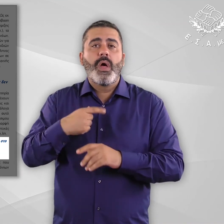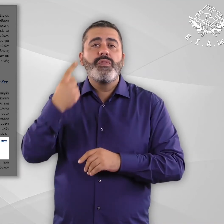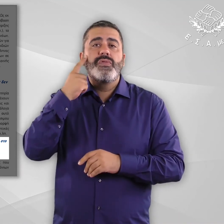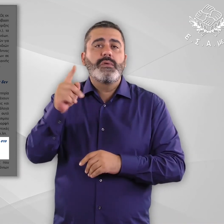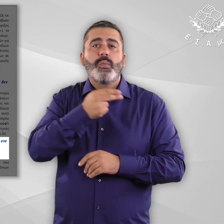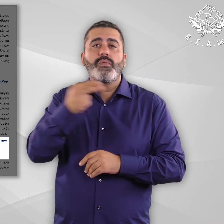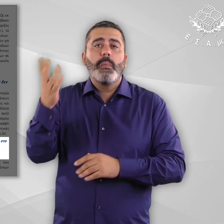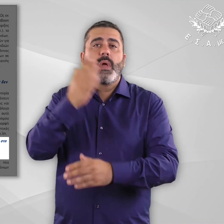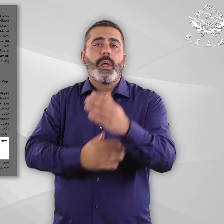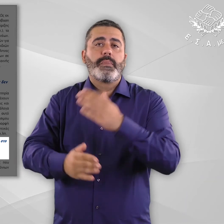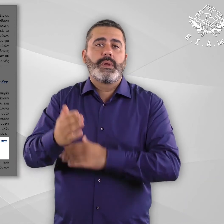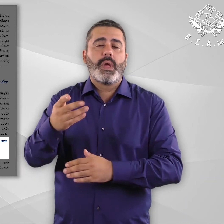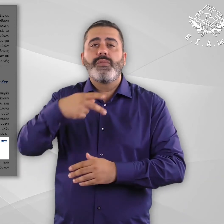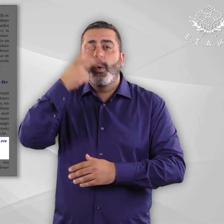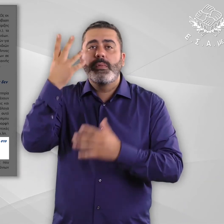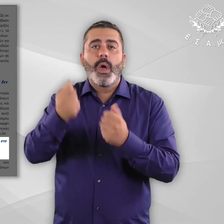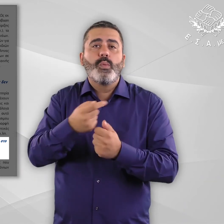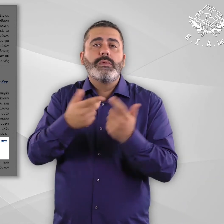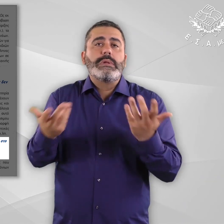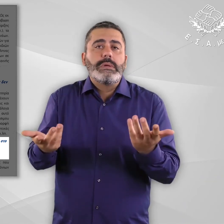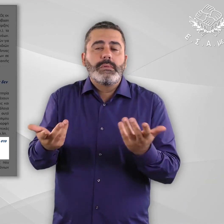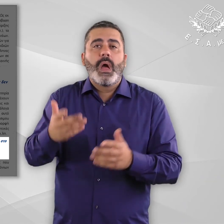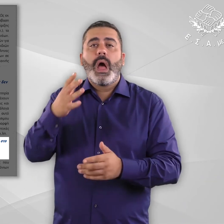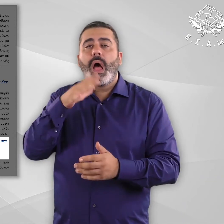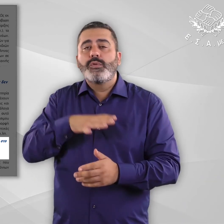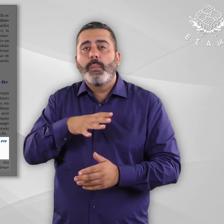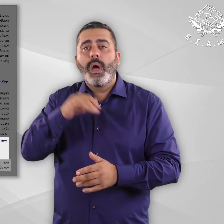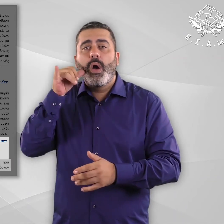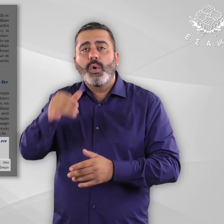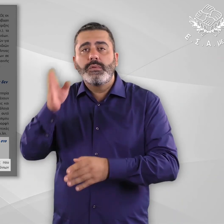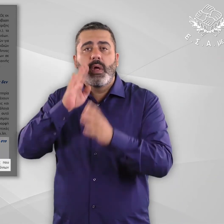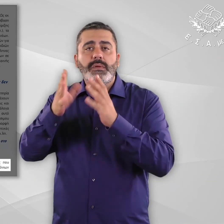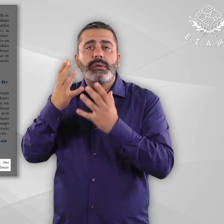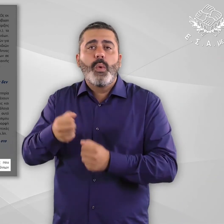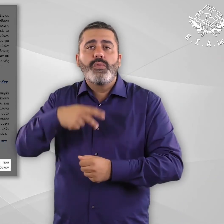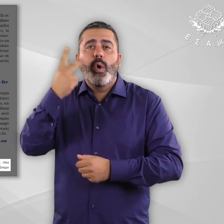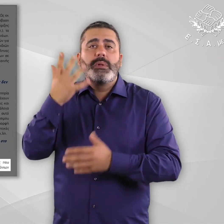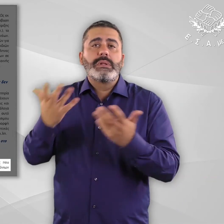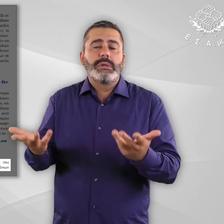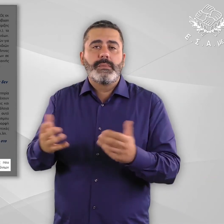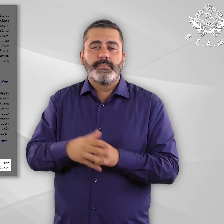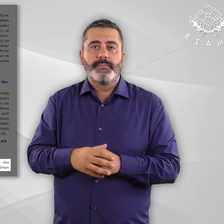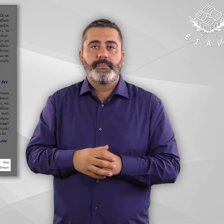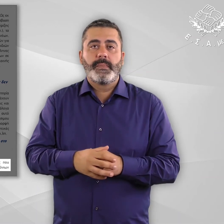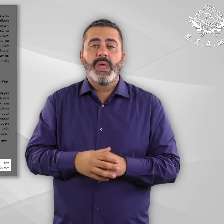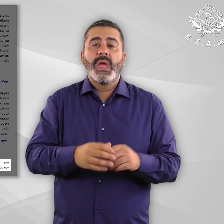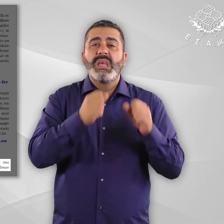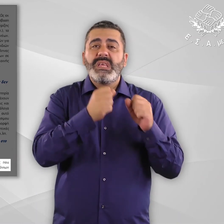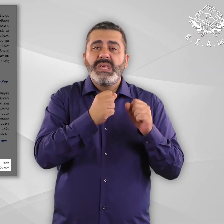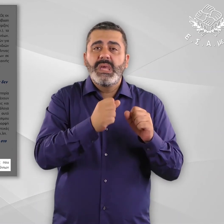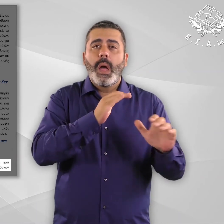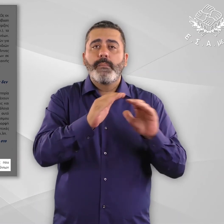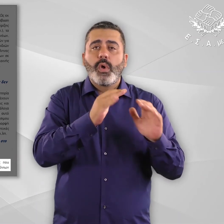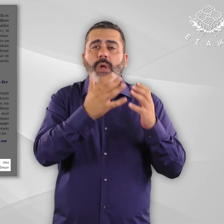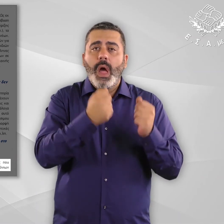αναπηρίας και δικαιωμάτων των ατόμων με αναπηρία και χρόνιες παθήσεις. Η πρόσβαση σε υπηρεσίες και αγαθά υγείας